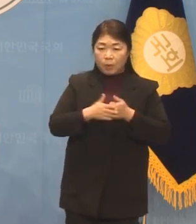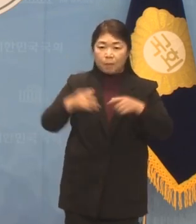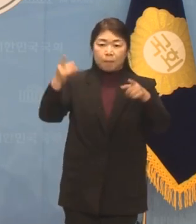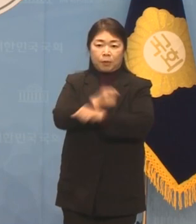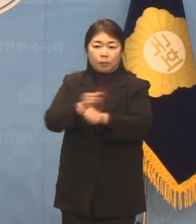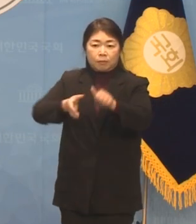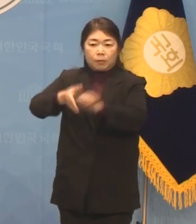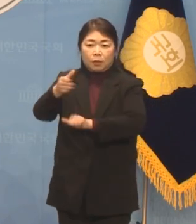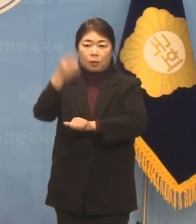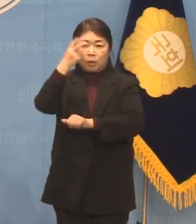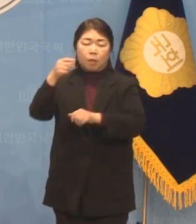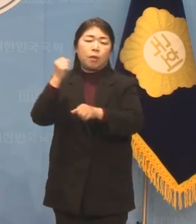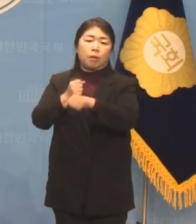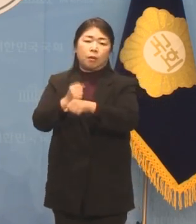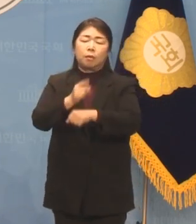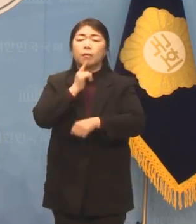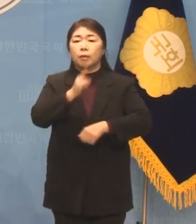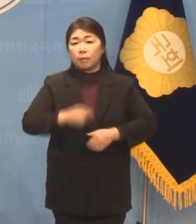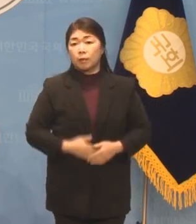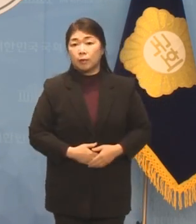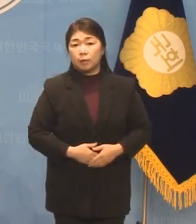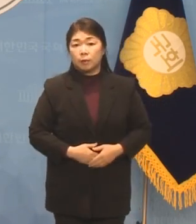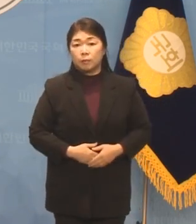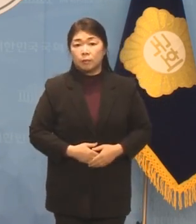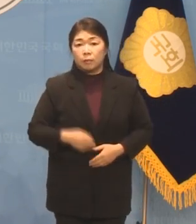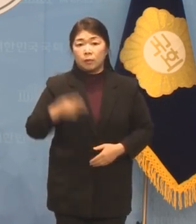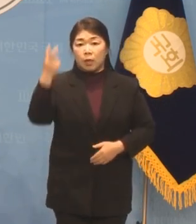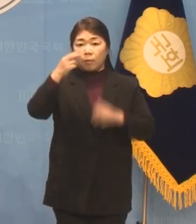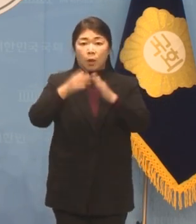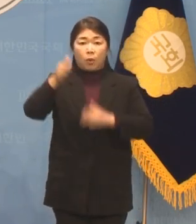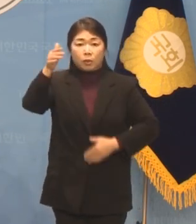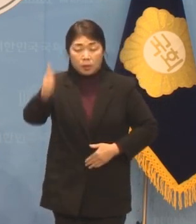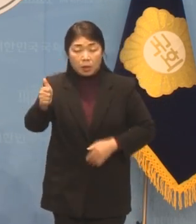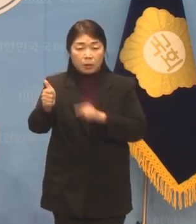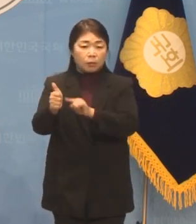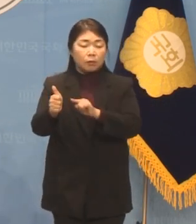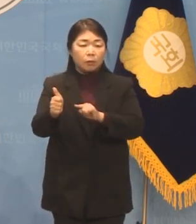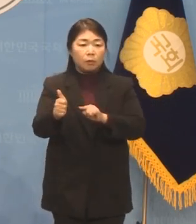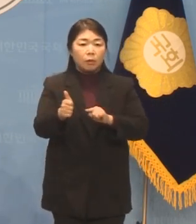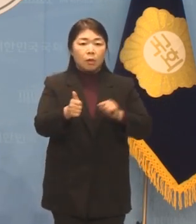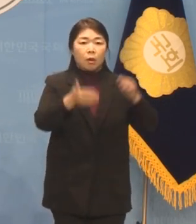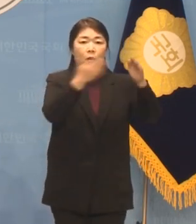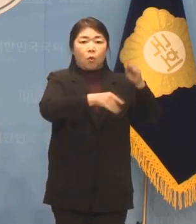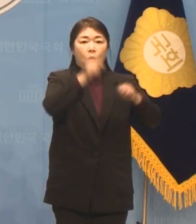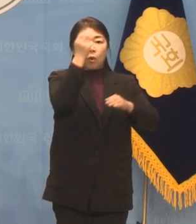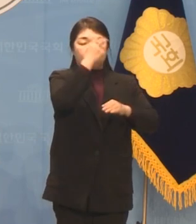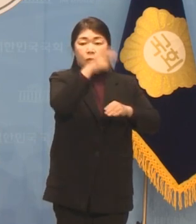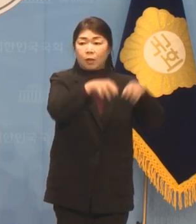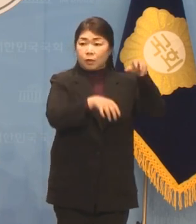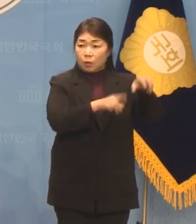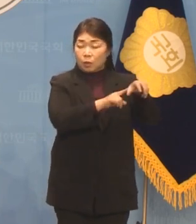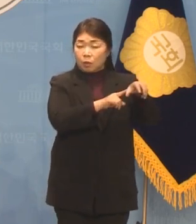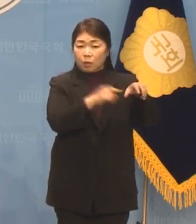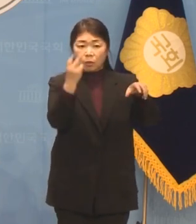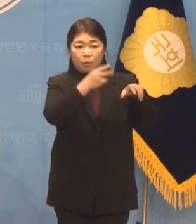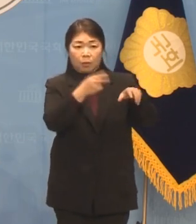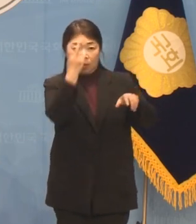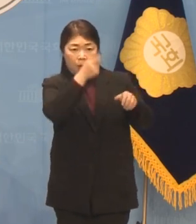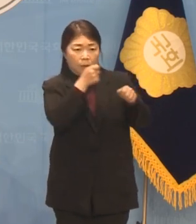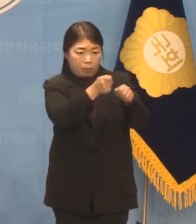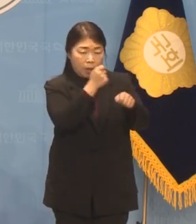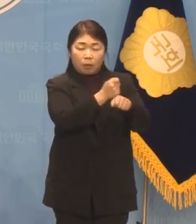수사를 받고 있는 감사원장이 또다시 공수처를 표적감사하겠다고 나선 우수운 꼴입니다.